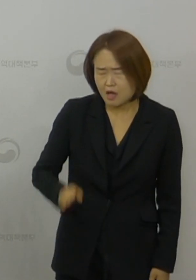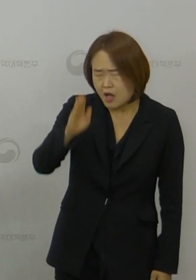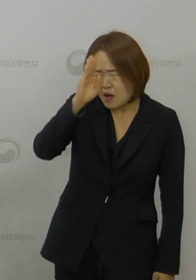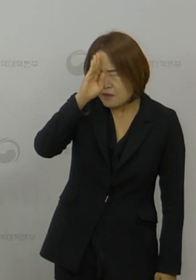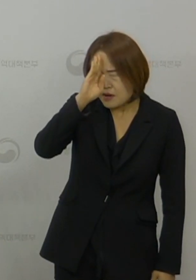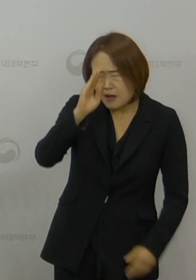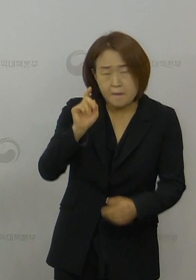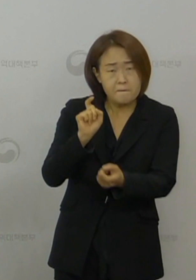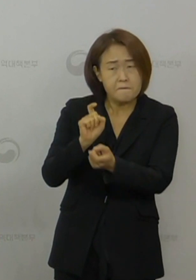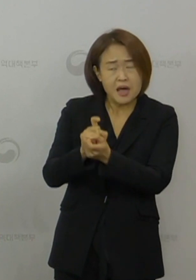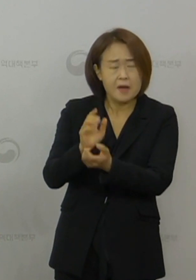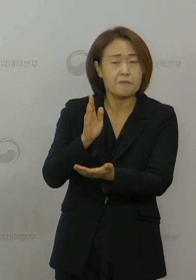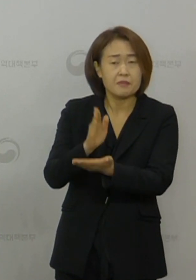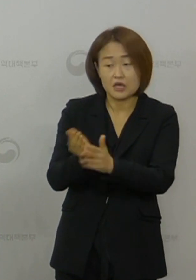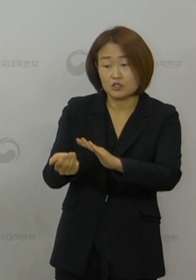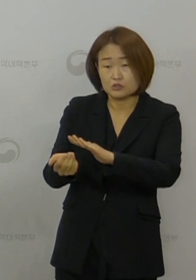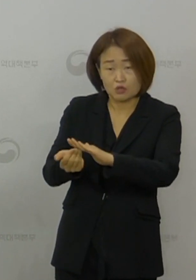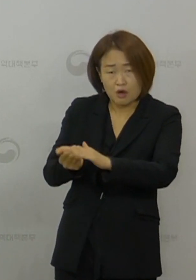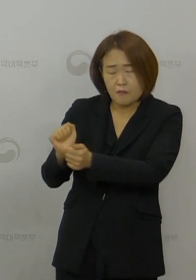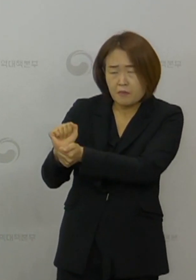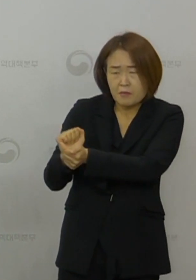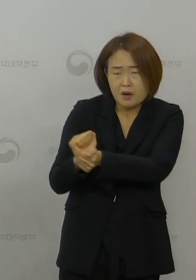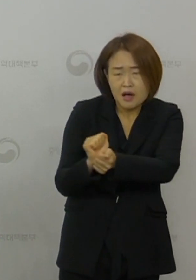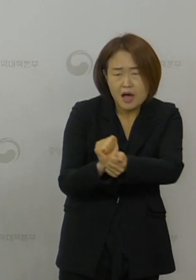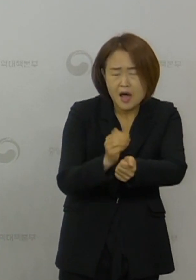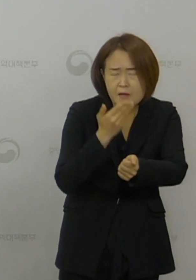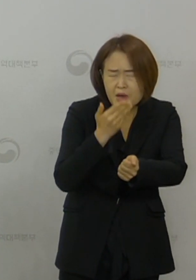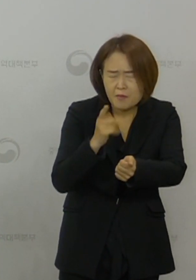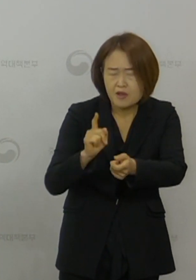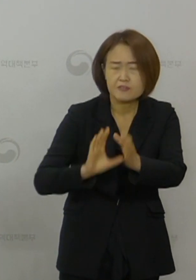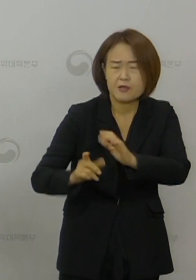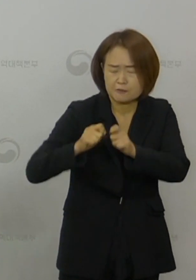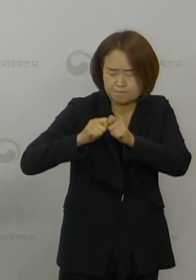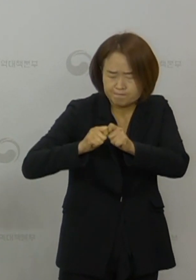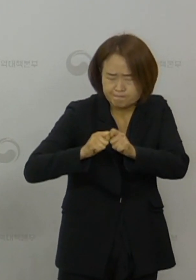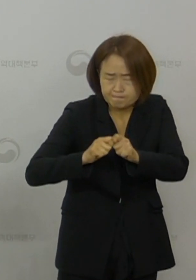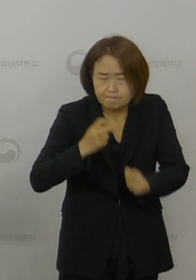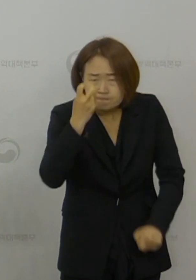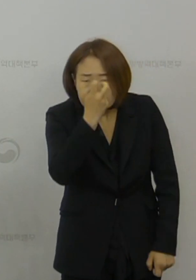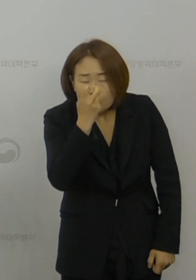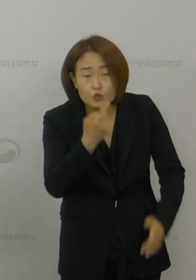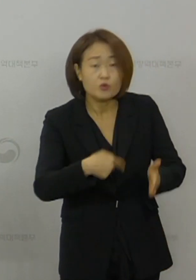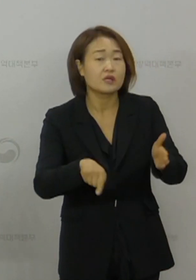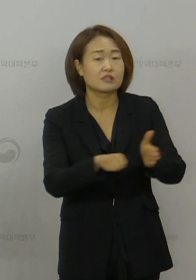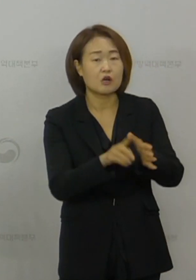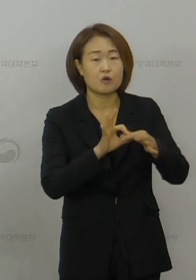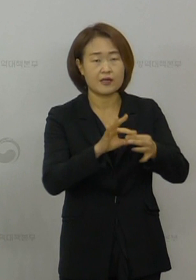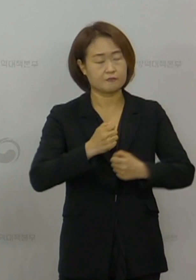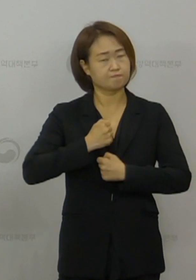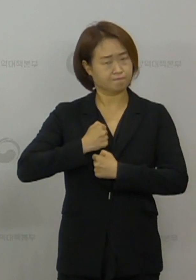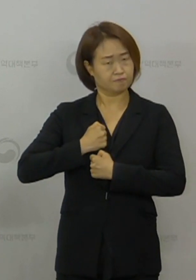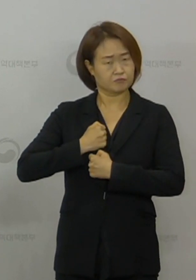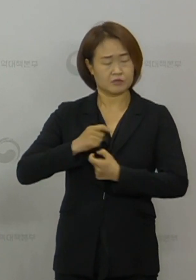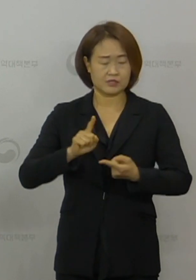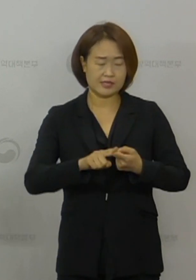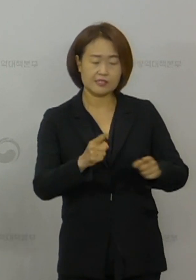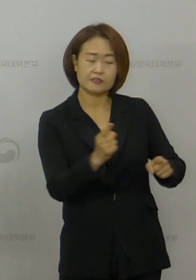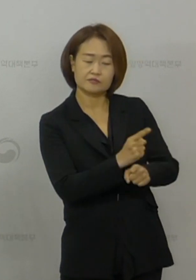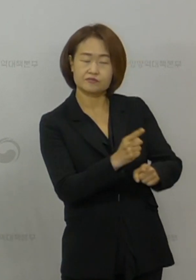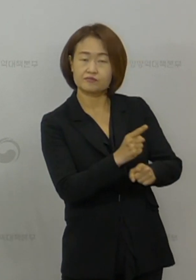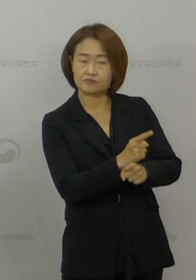발생 전에 전파 가능성을 보다 면밀하게 추적하기 위해서 관련 지침을 개정하였습니다.